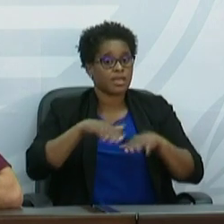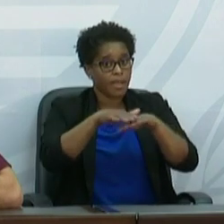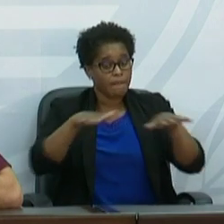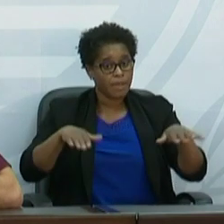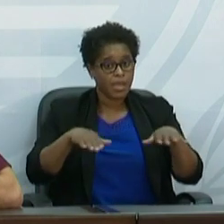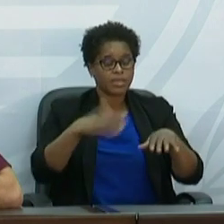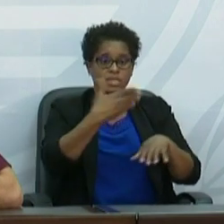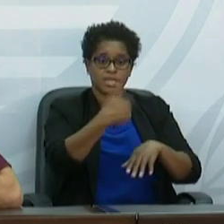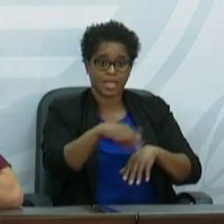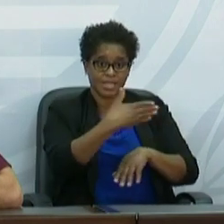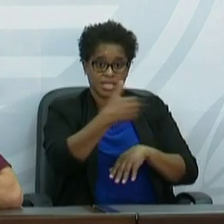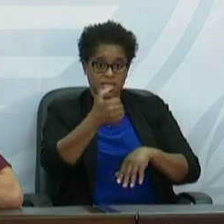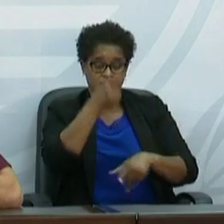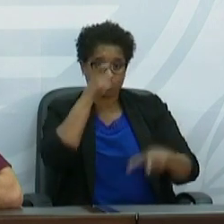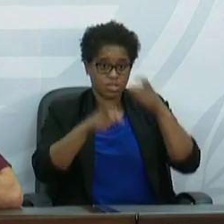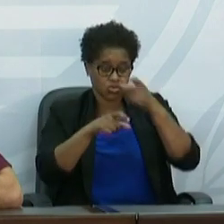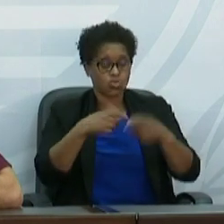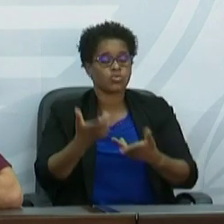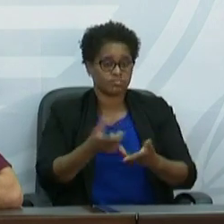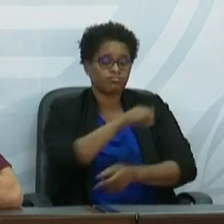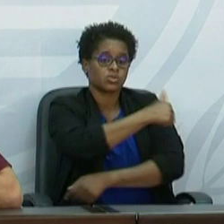praia, temos 15 pessoas internadas,